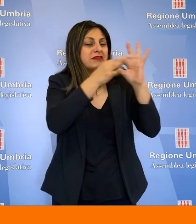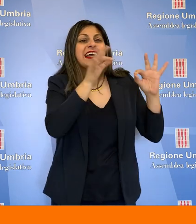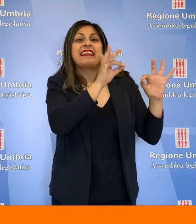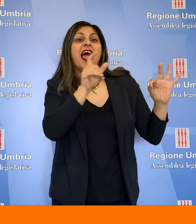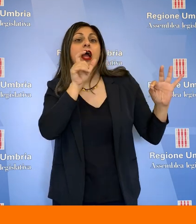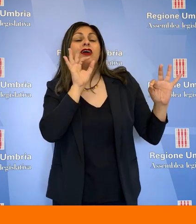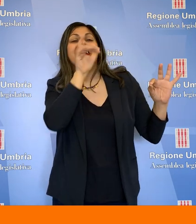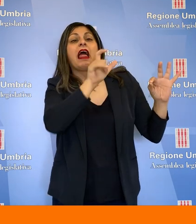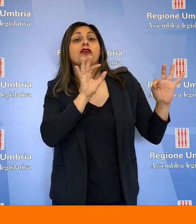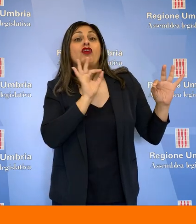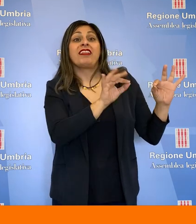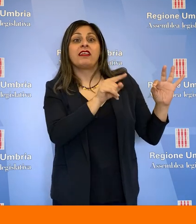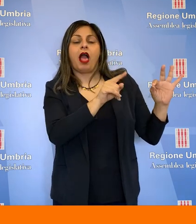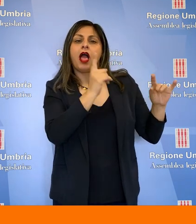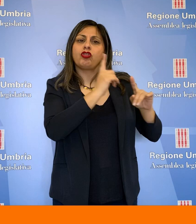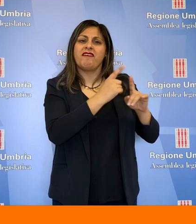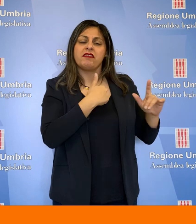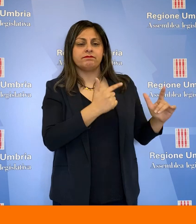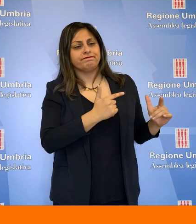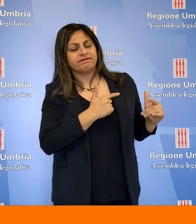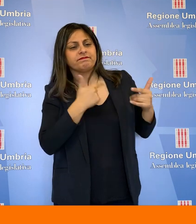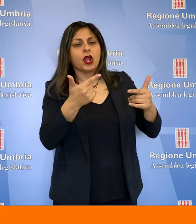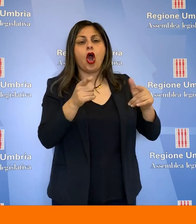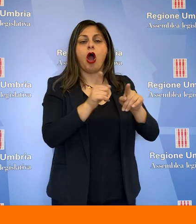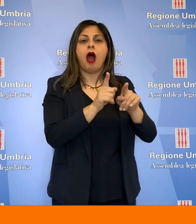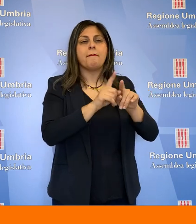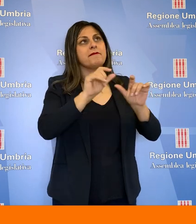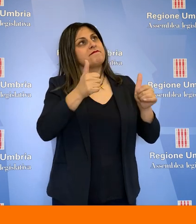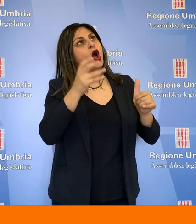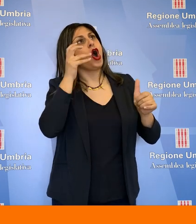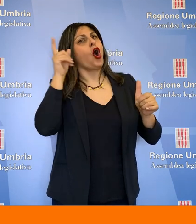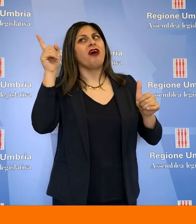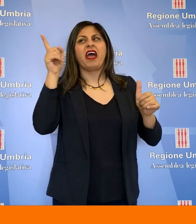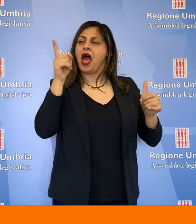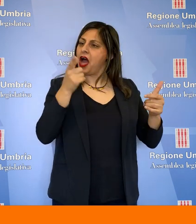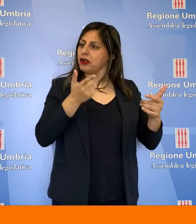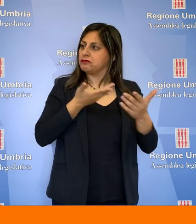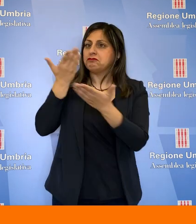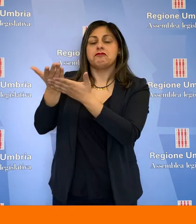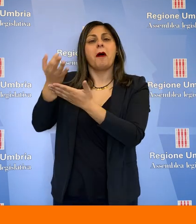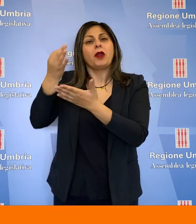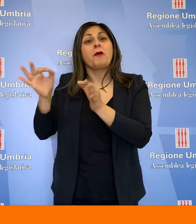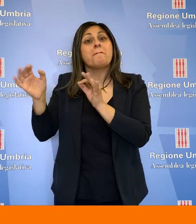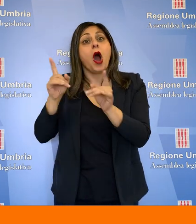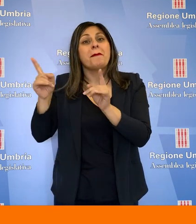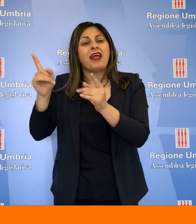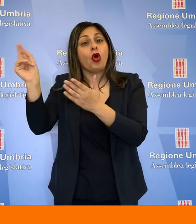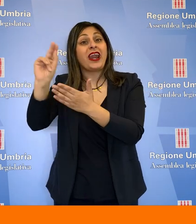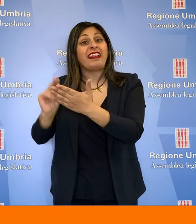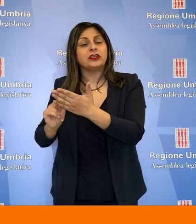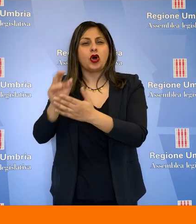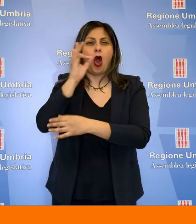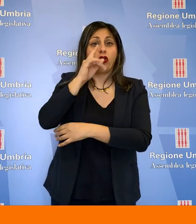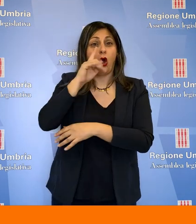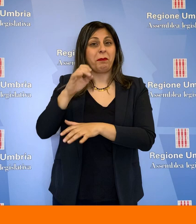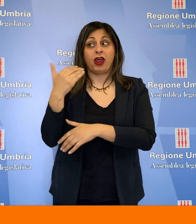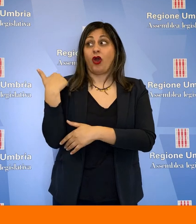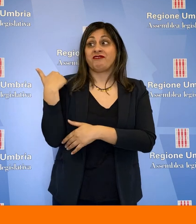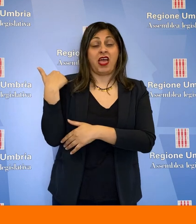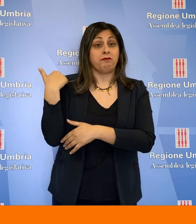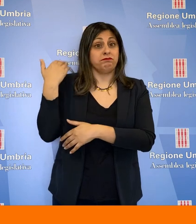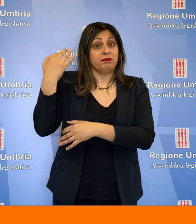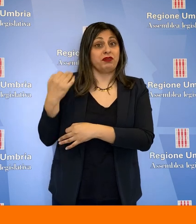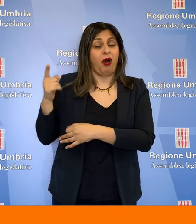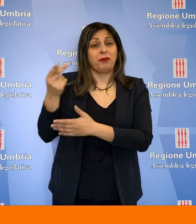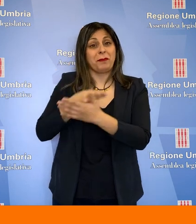grande piano dell'Italia centrale che avremmo potuto offrire come contributo al Governo nella fase di redazione che è avvenuta